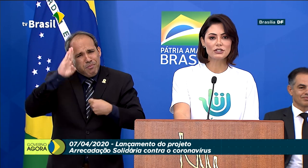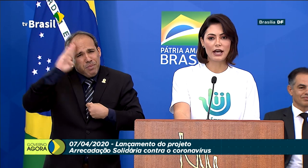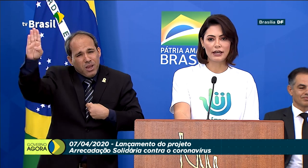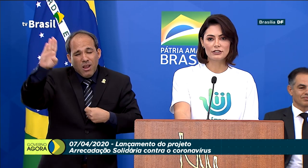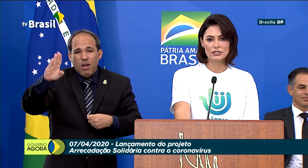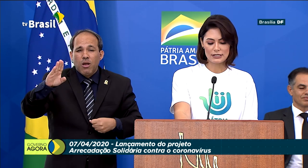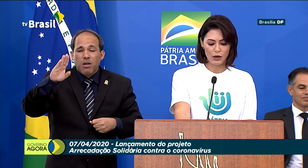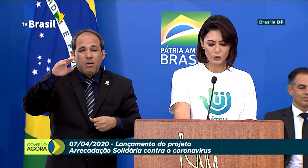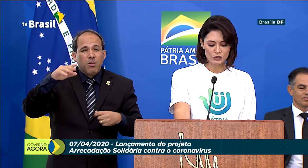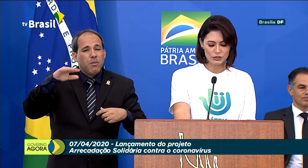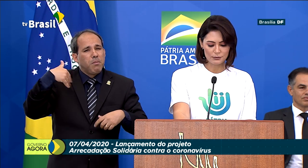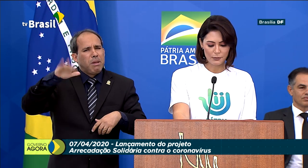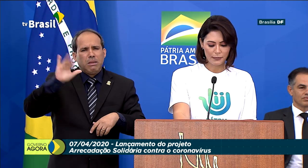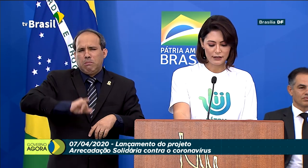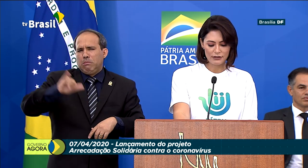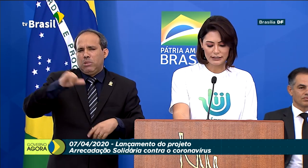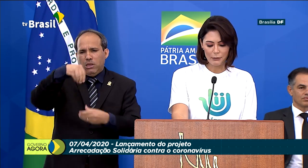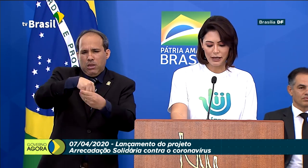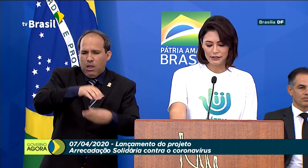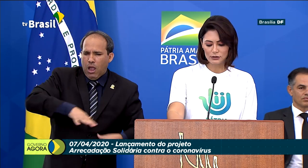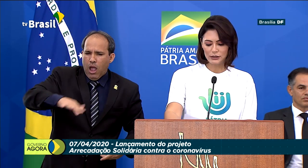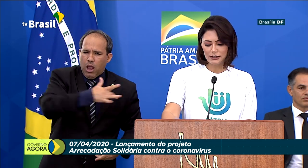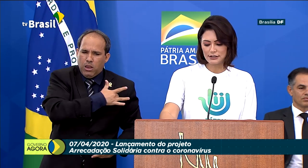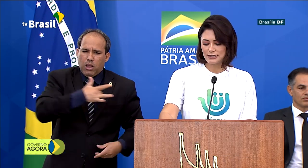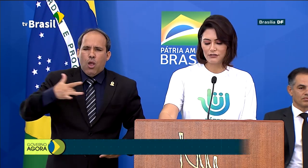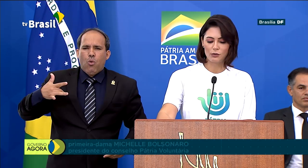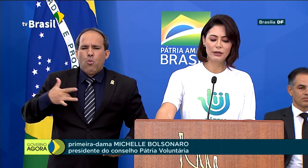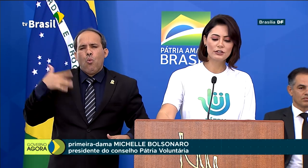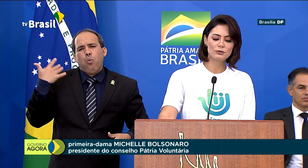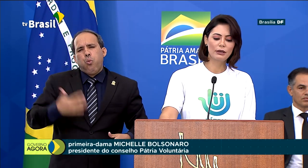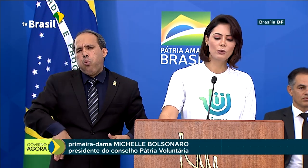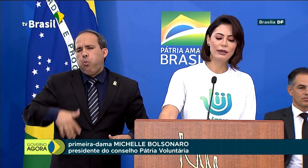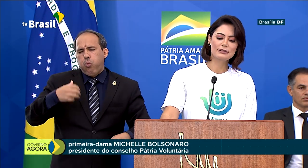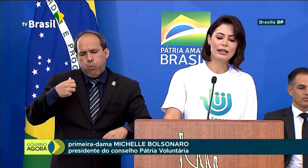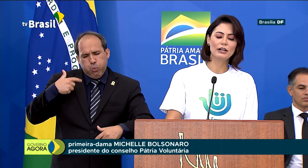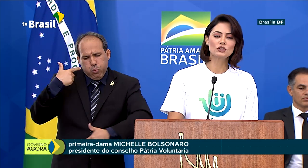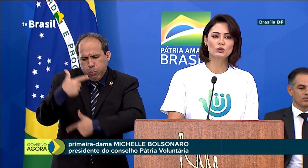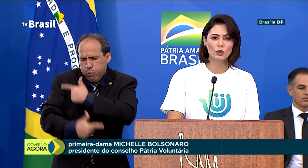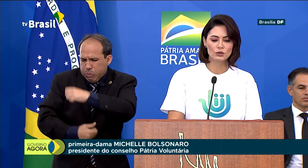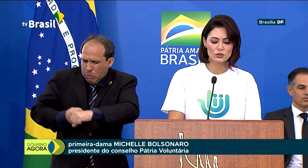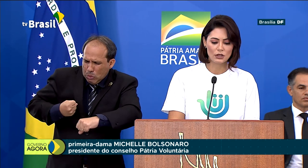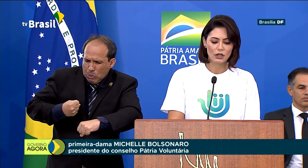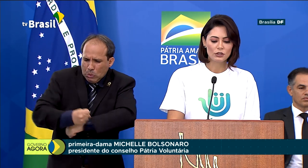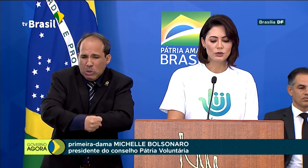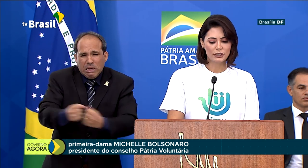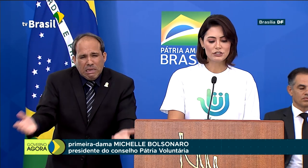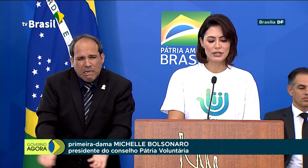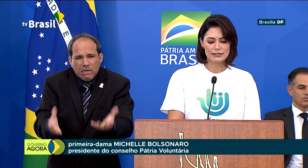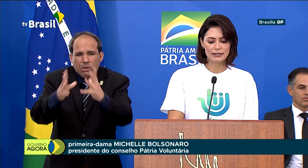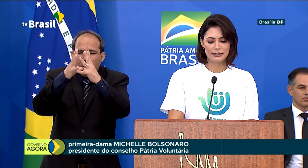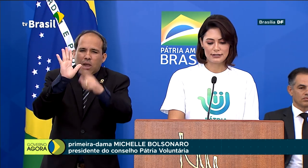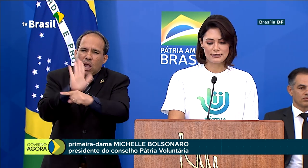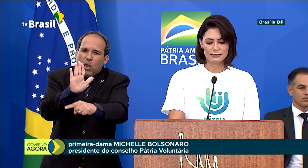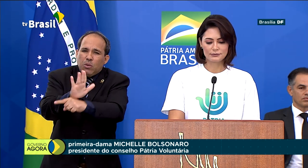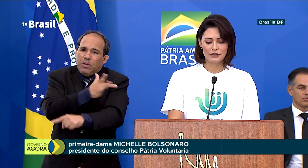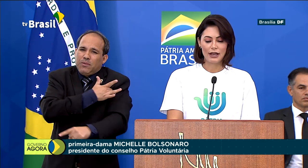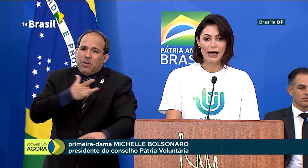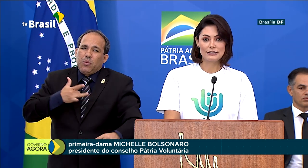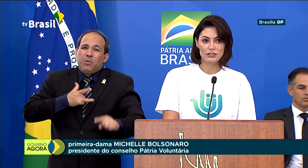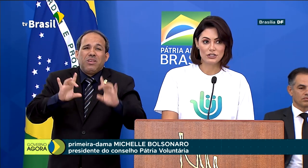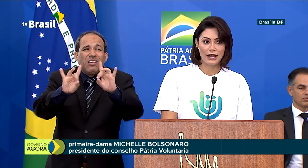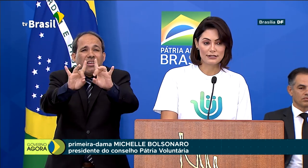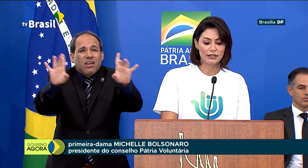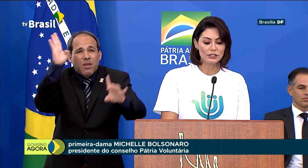especialmente na área de saúde, que vem trabalhando incansavelmente pelo bem-estar de todos durante essa crise.